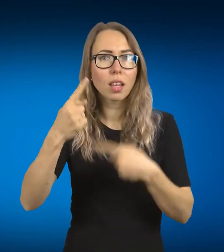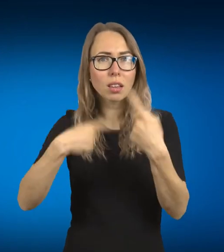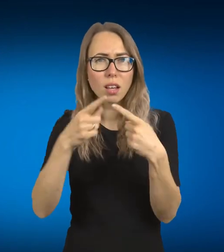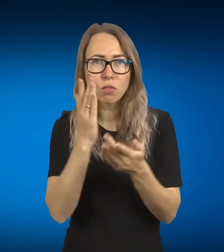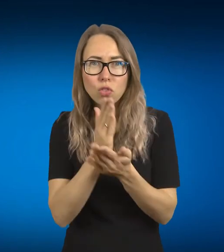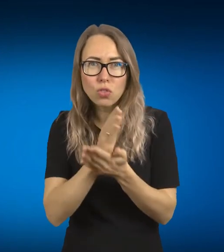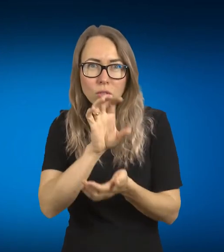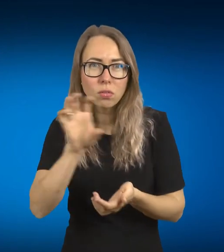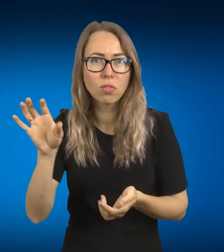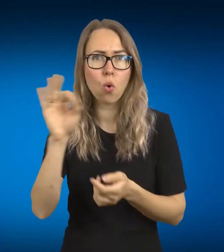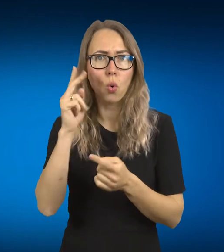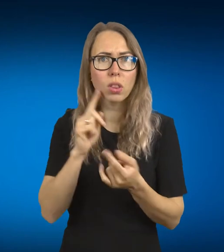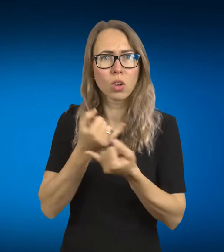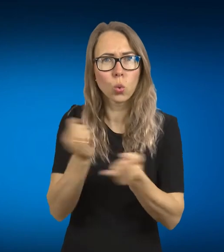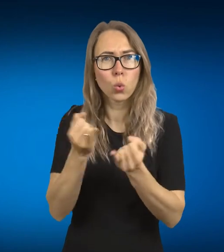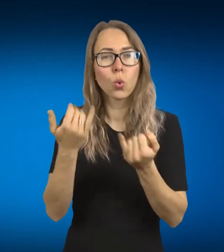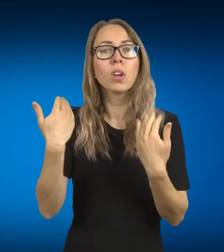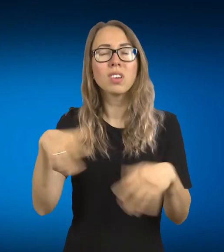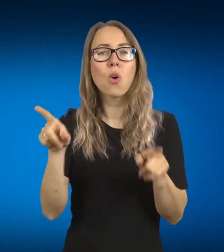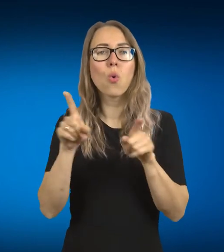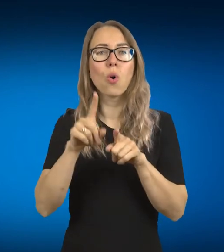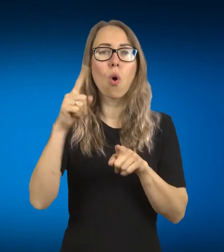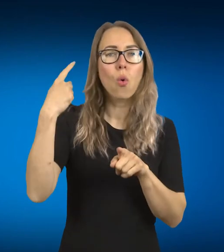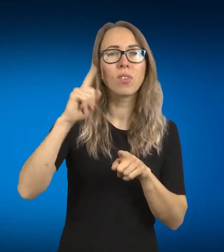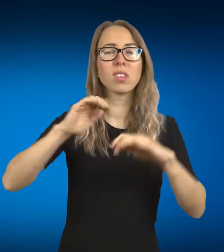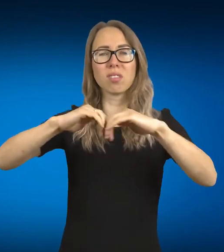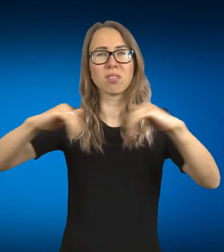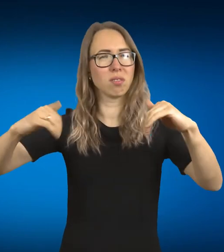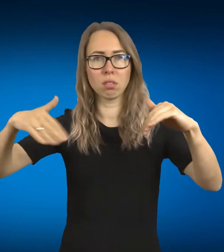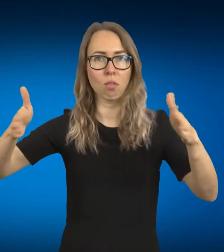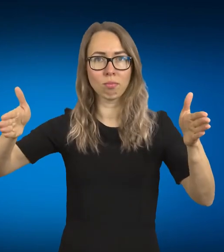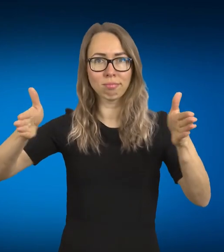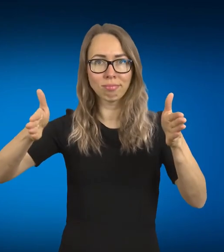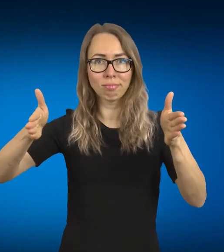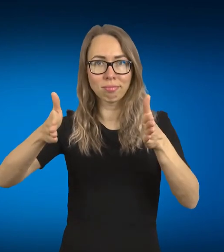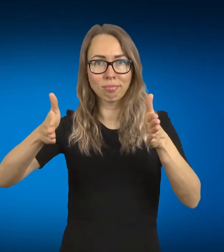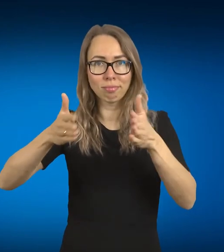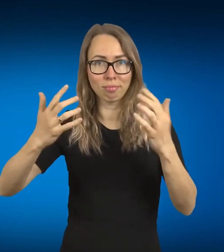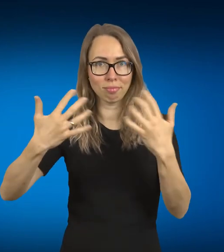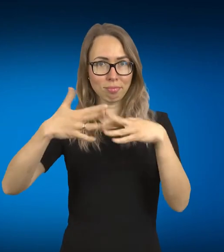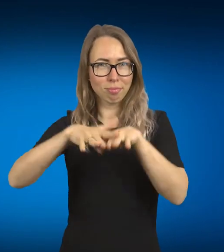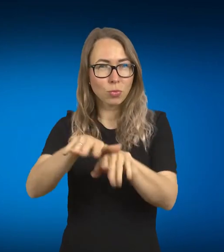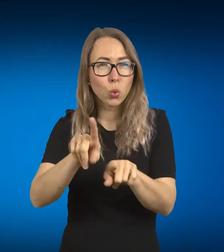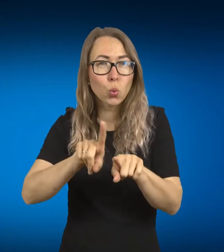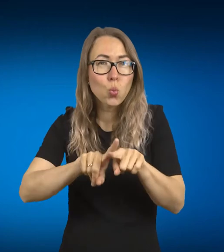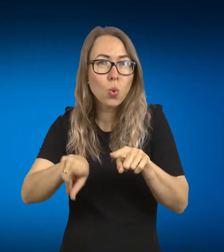ta socialinė atskirtis, galima sakyti, mažėja ir jeigu nors truputėlį prisideda ir mes prie to, prie